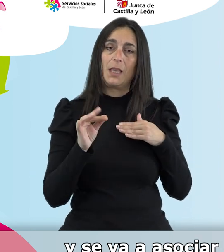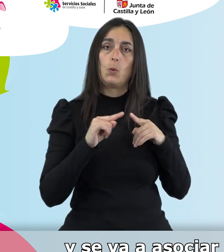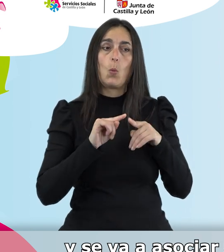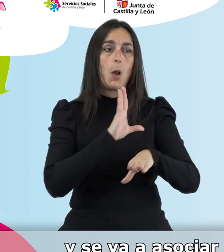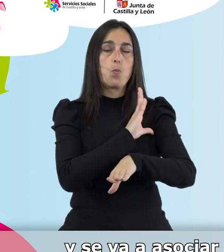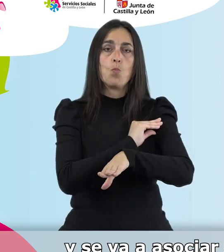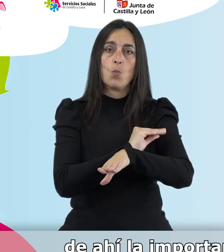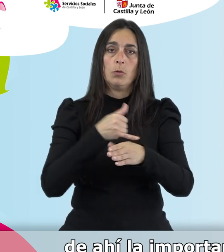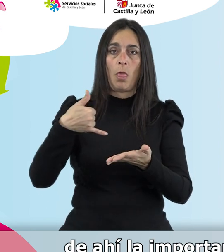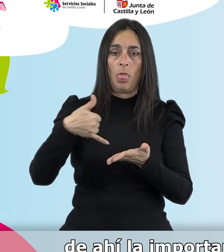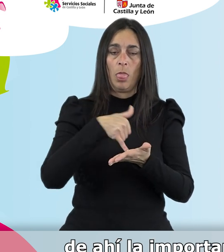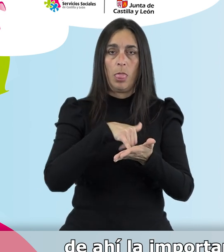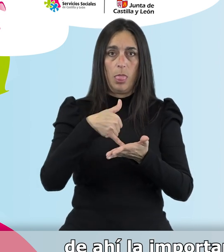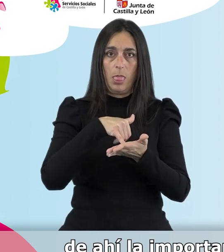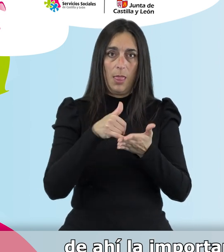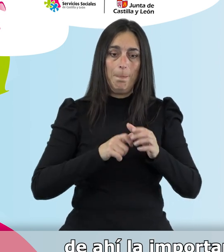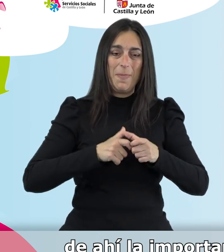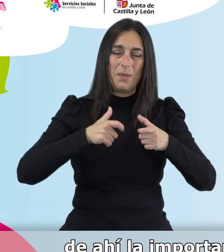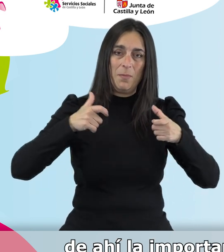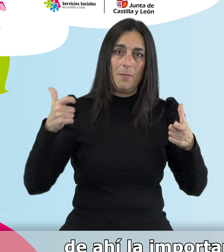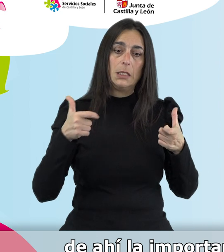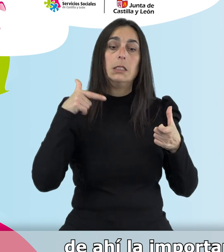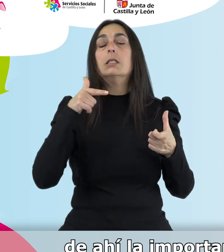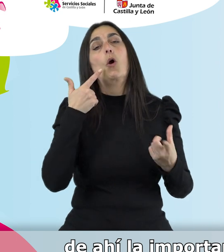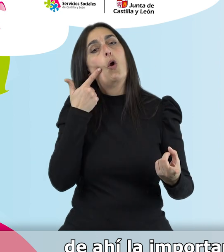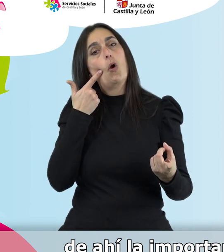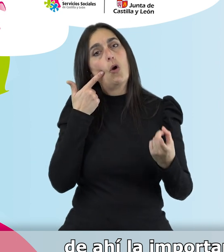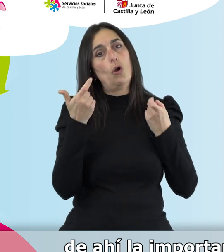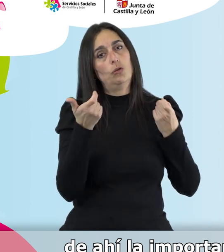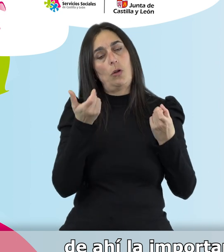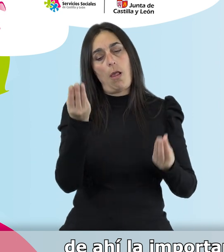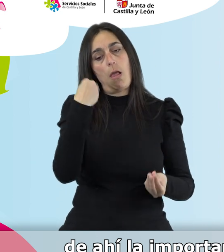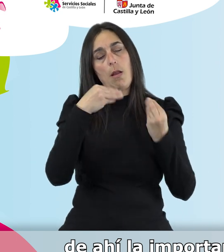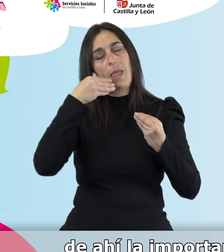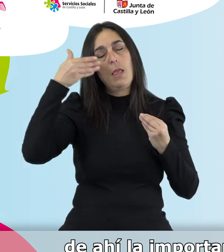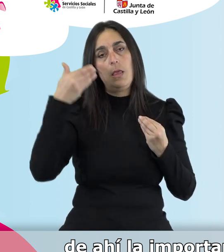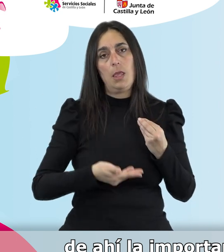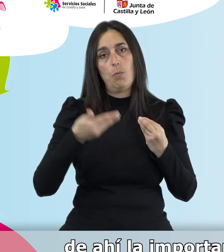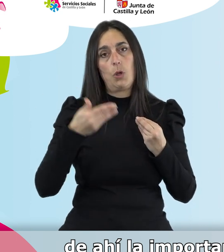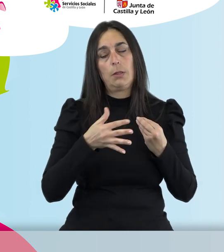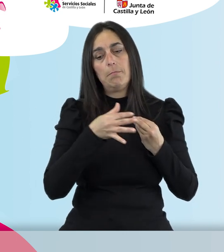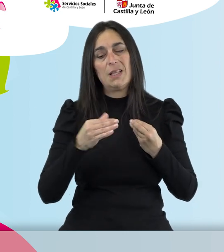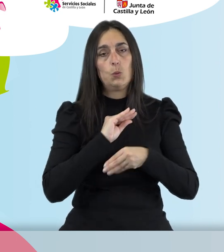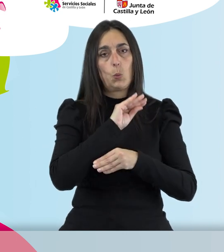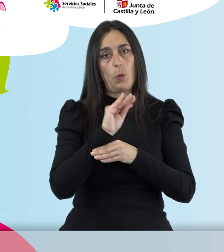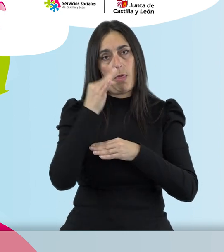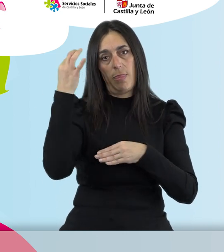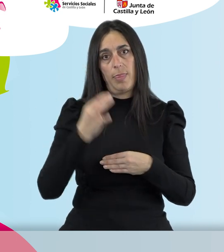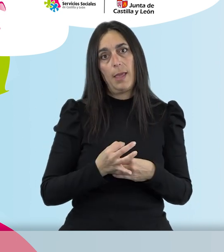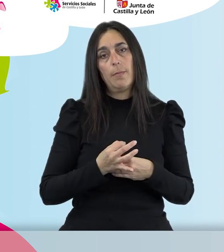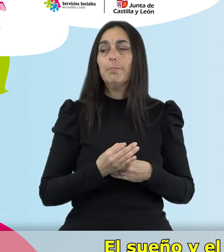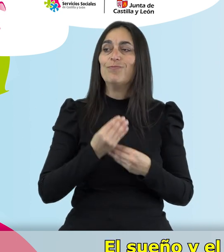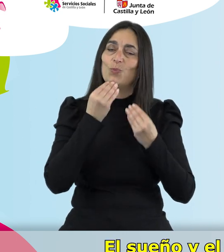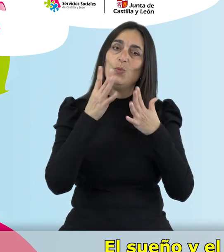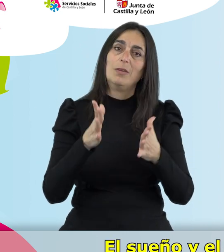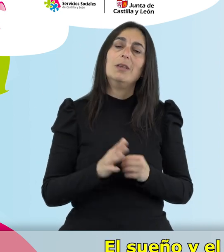de masa muscular y fragilidad. De ahí la importancia de vigilar esa alimentación y de cuidarla. Muy